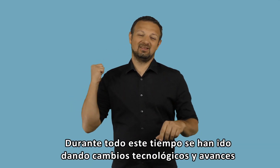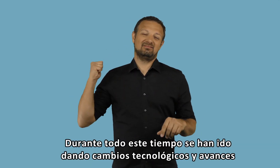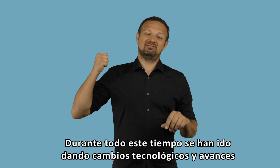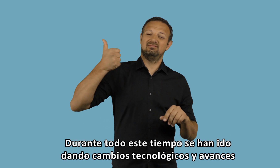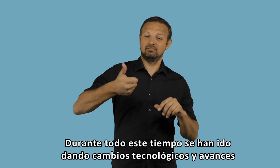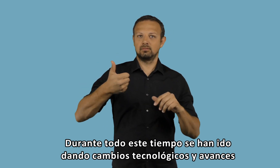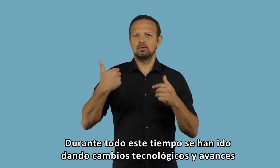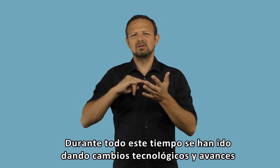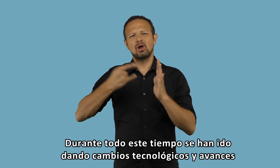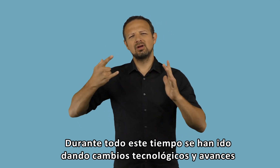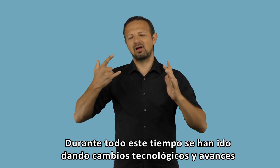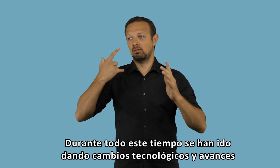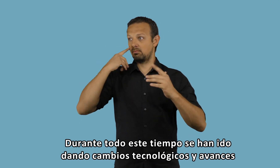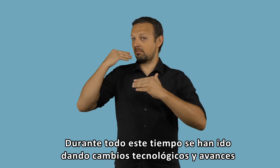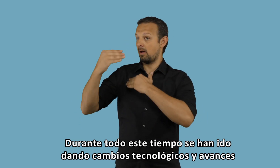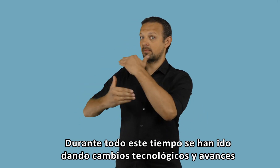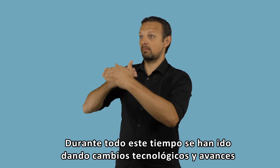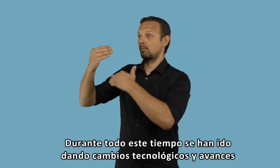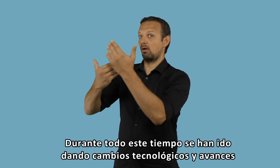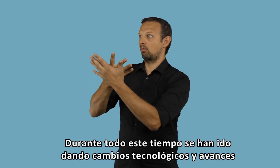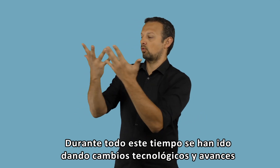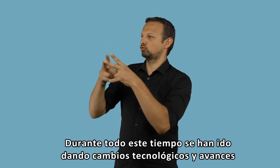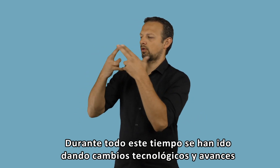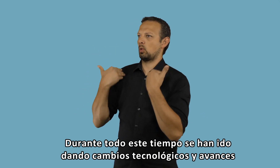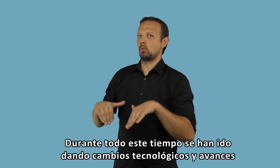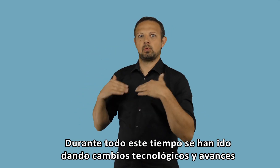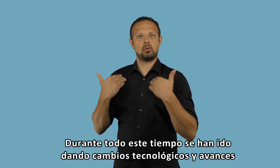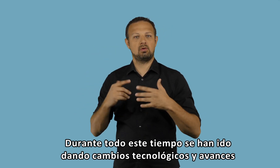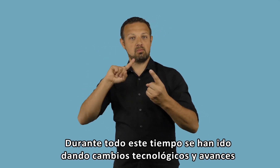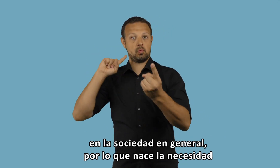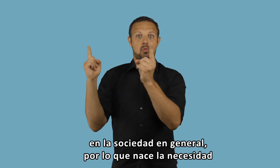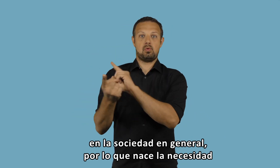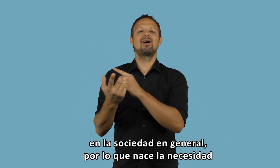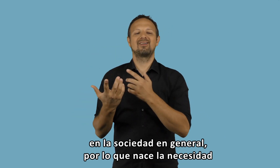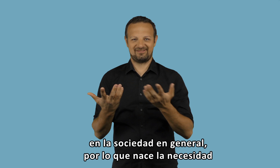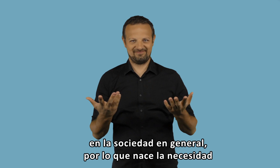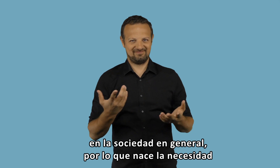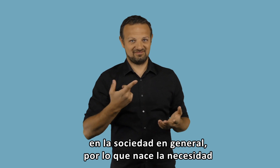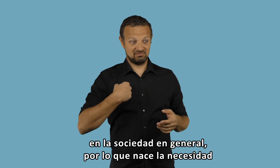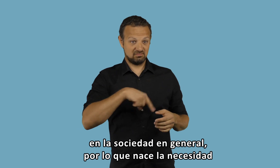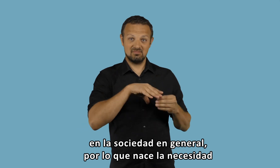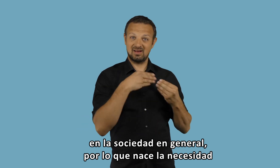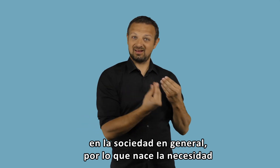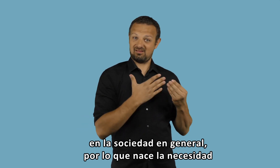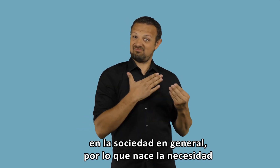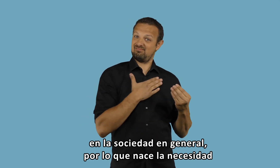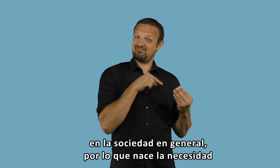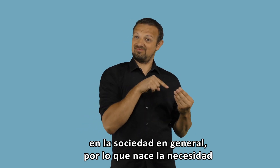Durante todo este tiempo se han ido dando cambios tecnológicos y avances en la sociedad en general por lo que nace la